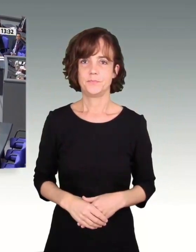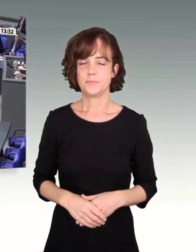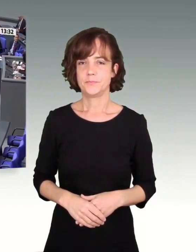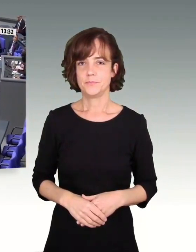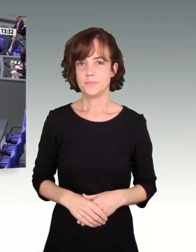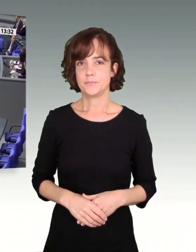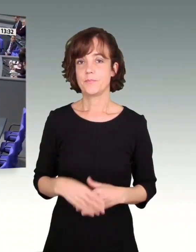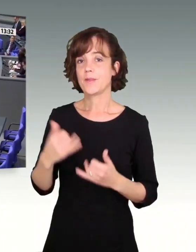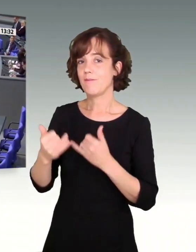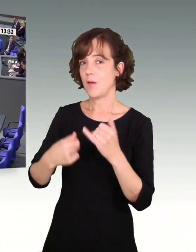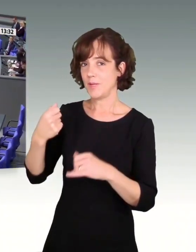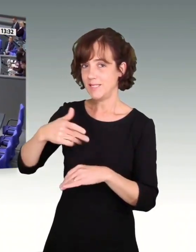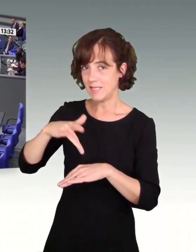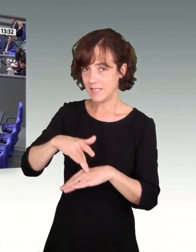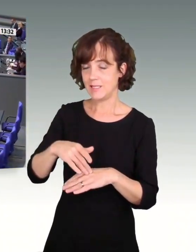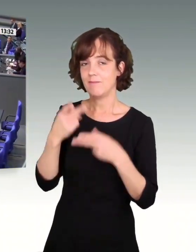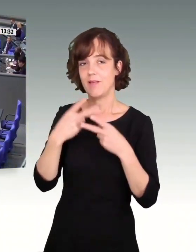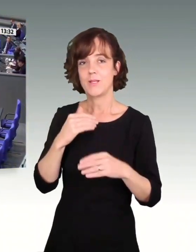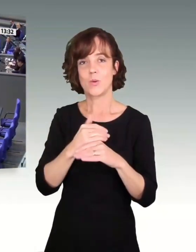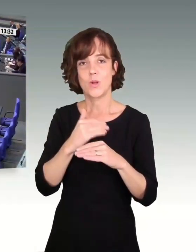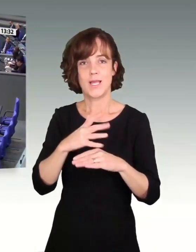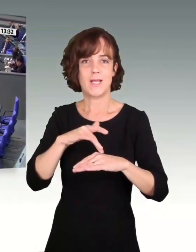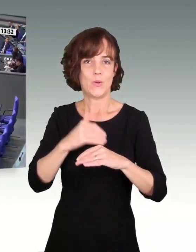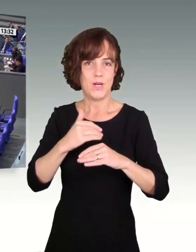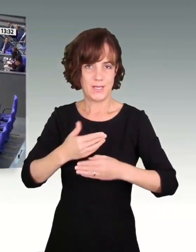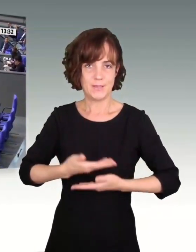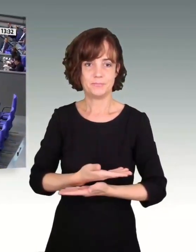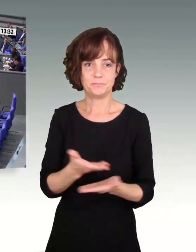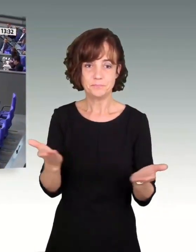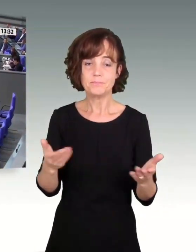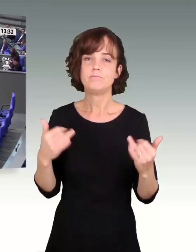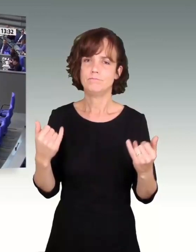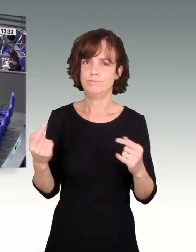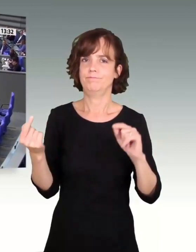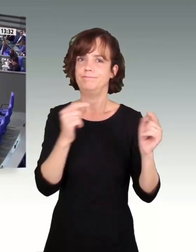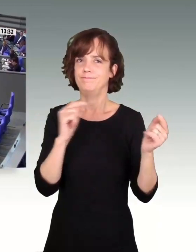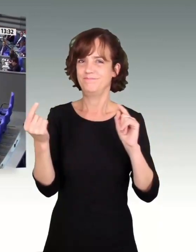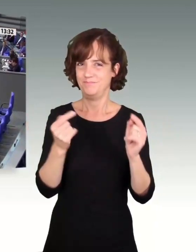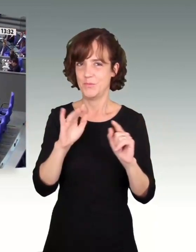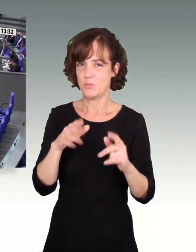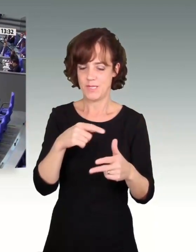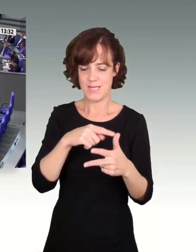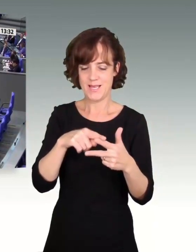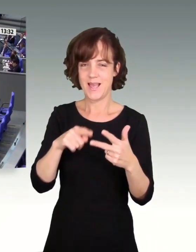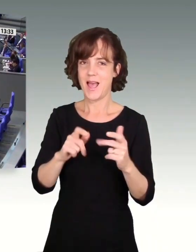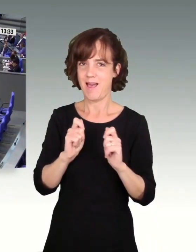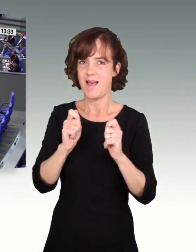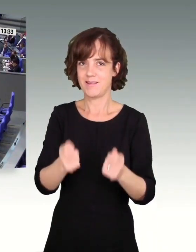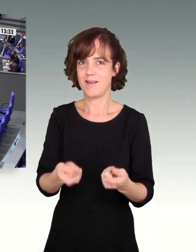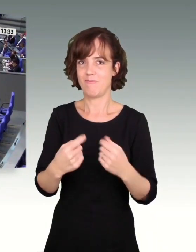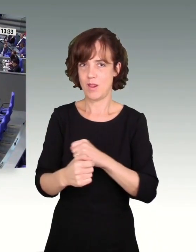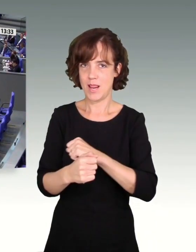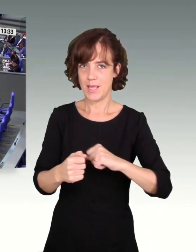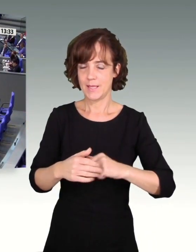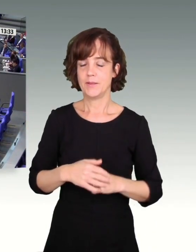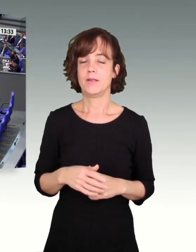Frau Präsidentin! Werte Kolleginnen und Kollegen! Wir diskutieren ja heute über die Anträge der Linken einmal